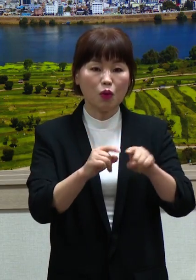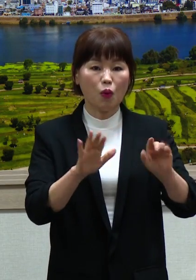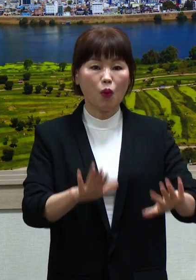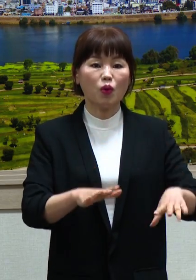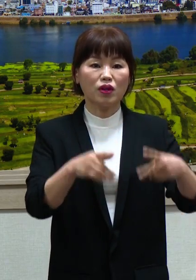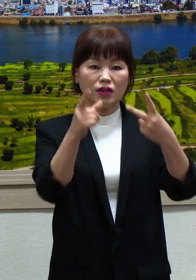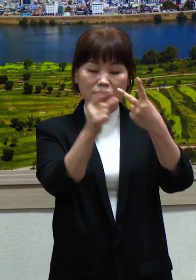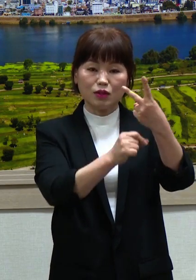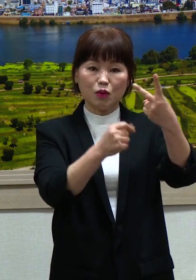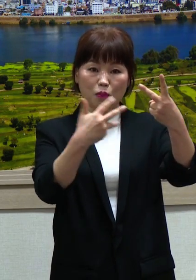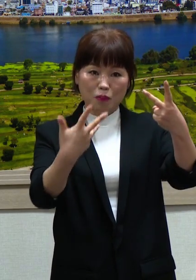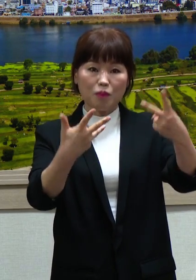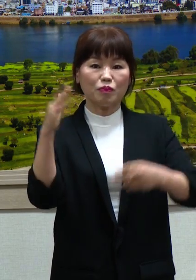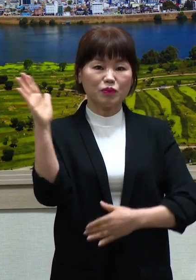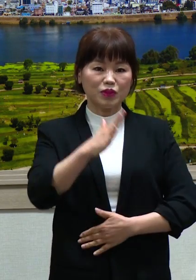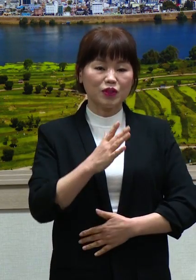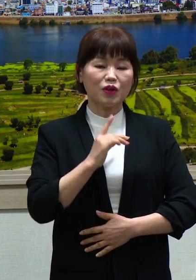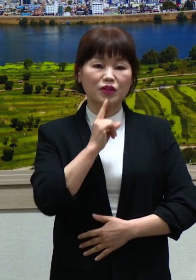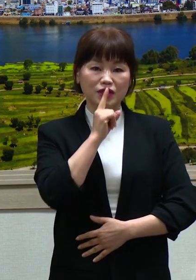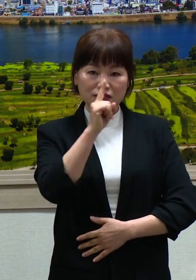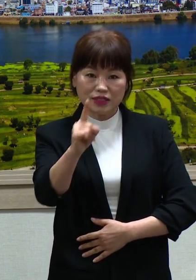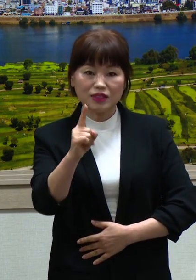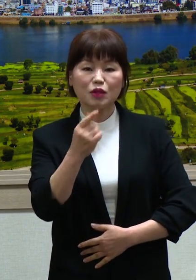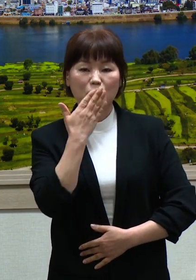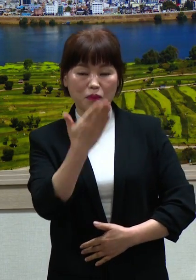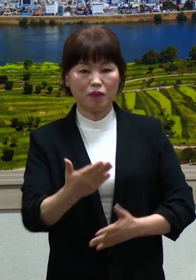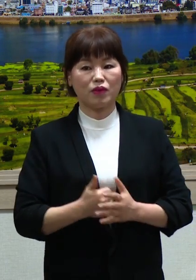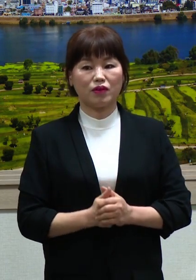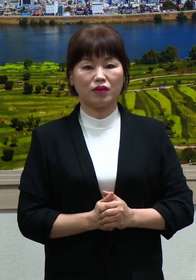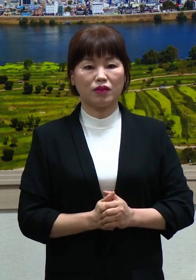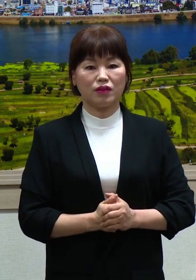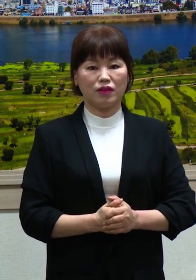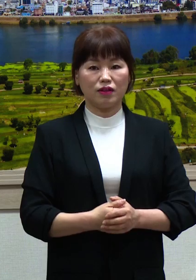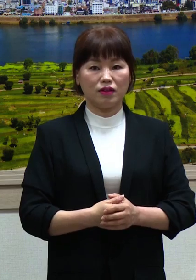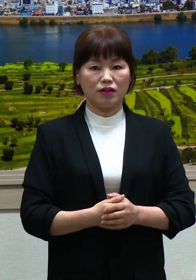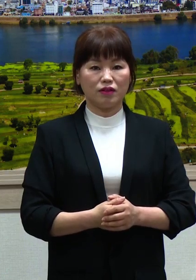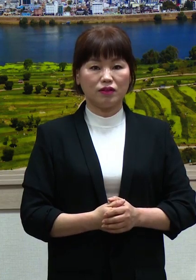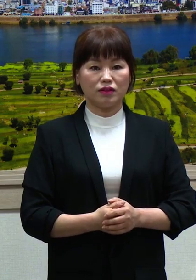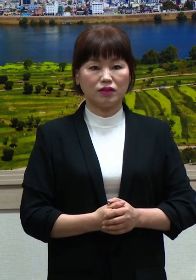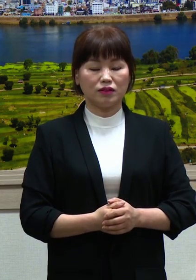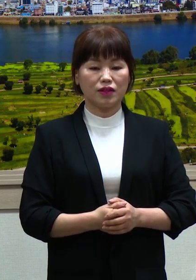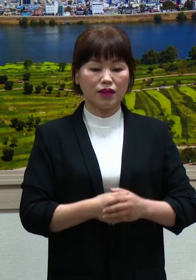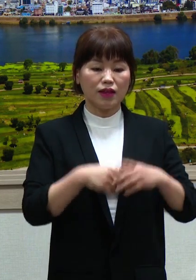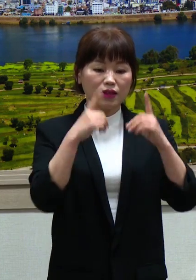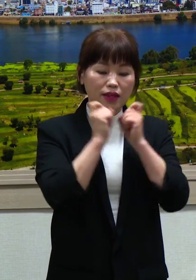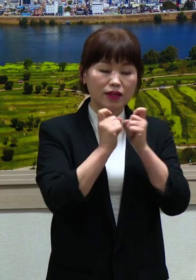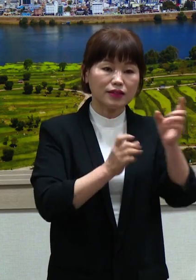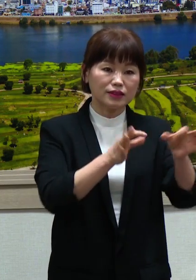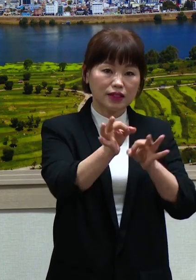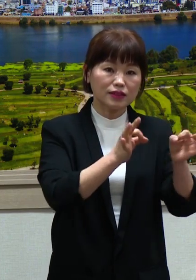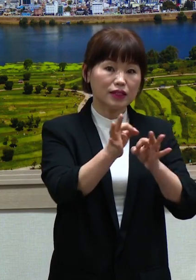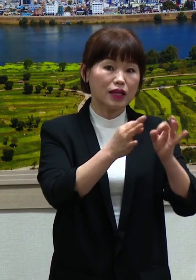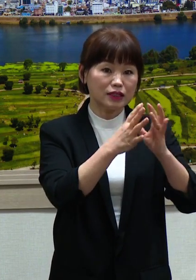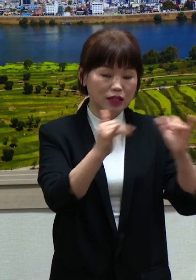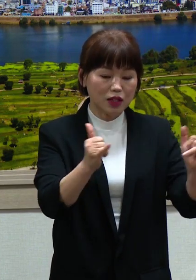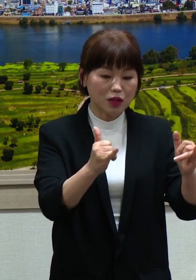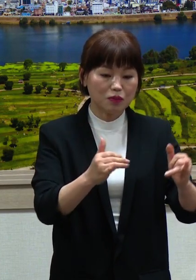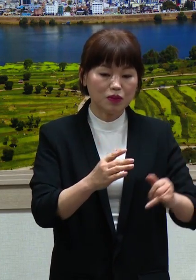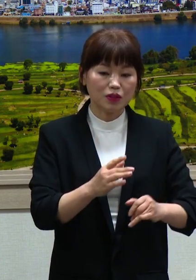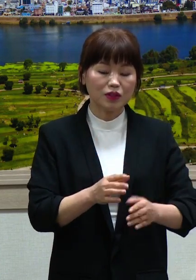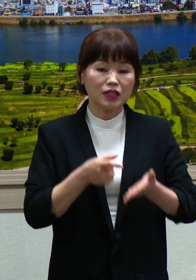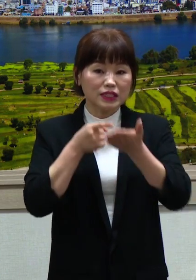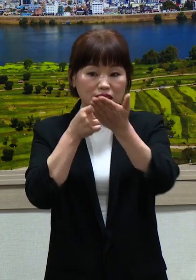신청하실 수 있으며 담당부서는 소상공인 재난지원금의 경우 일자리 경제과